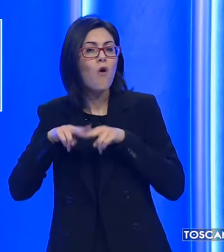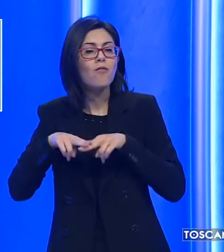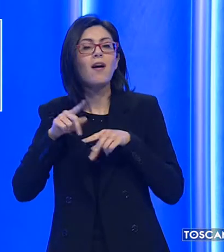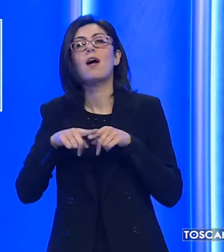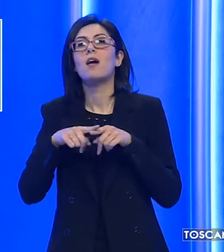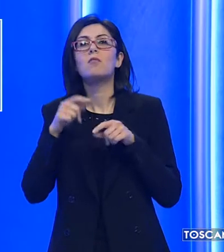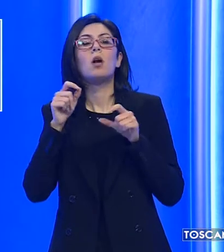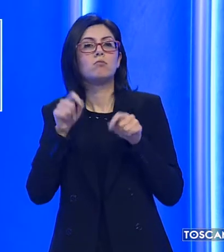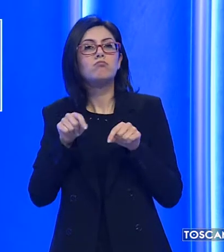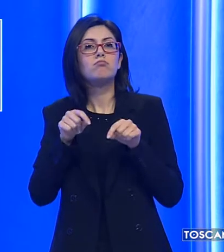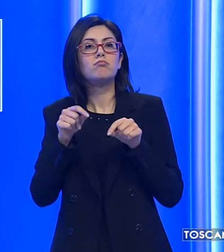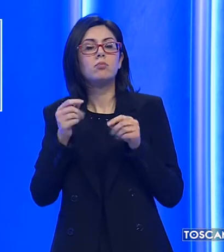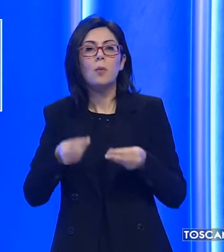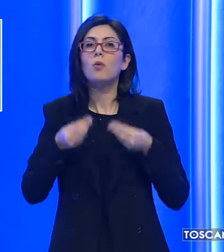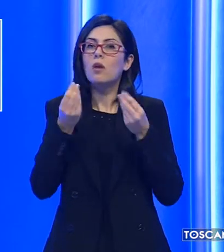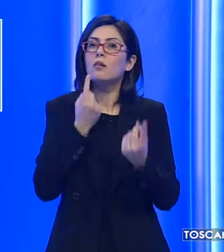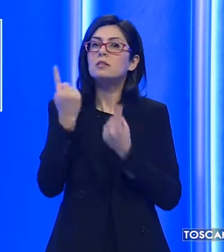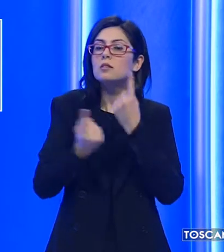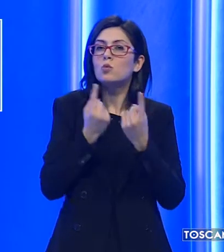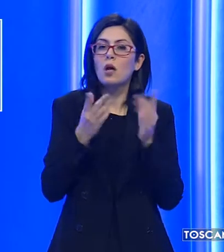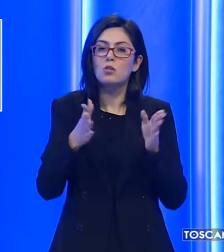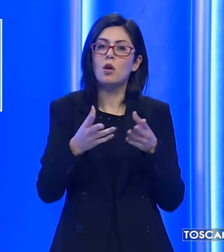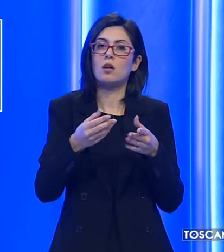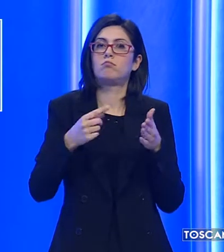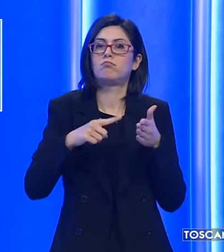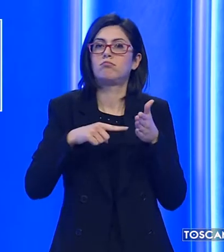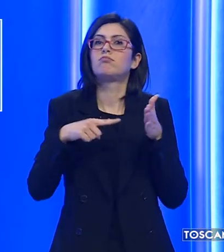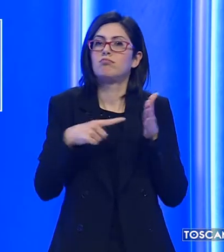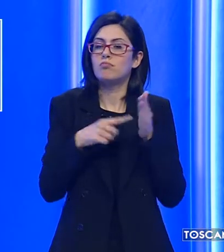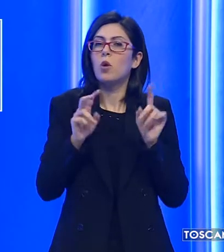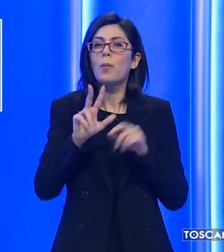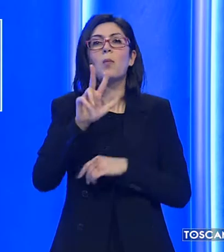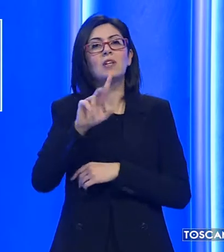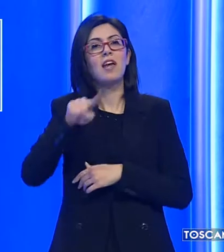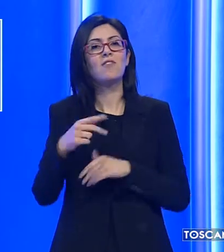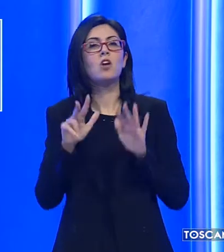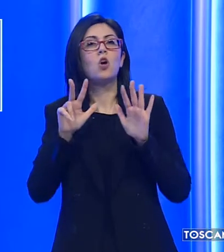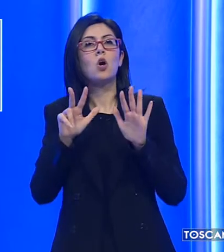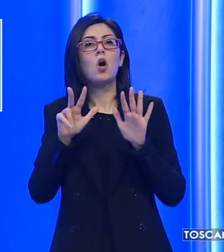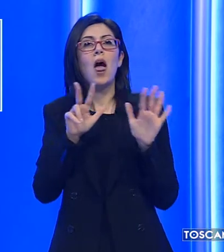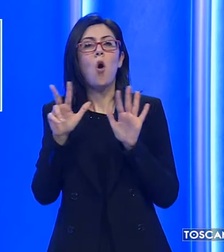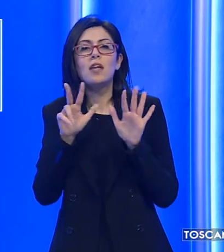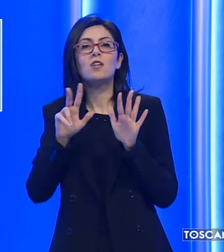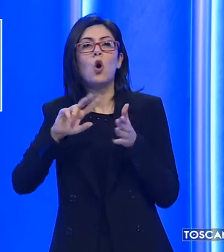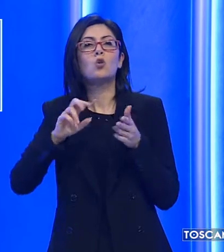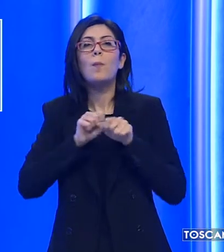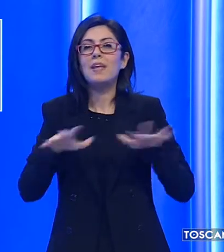fotografono la solidità di un comparto che vale 3,88 miliardi di euro.